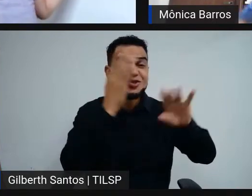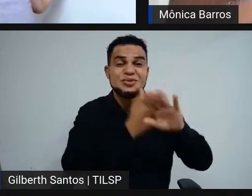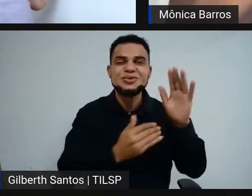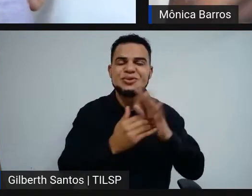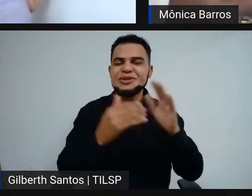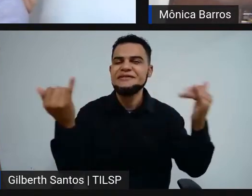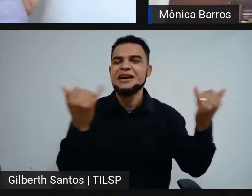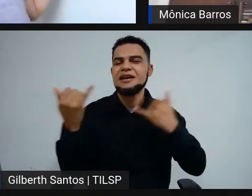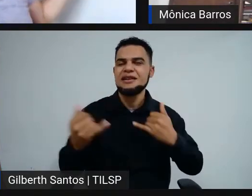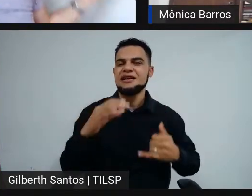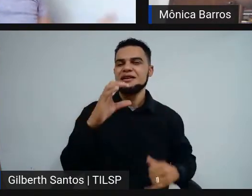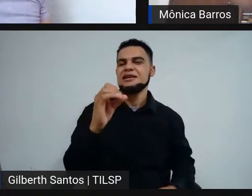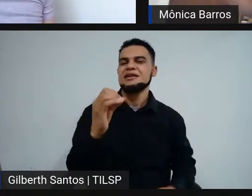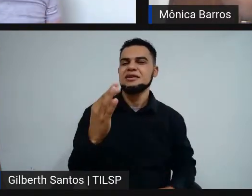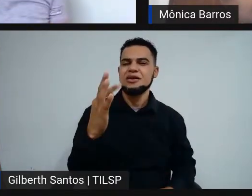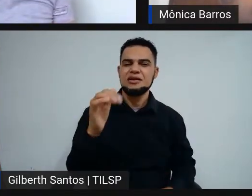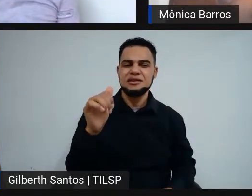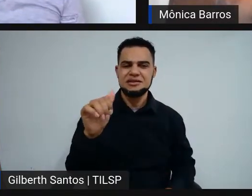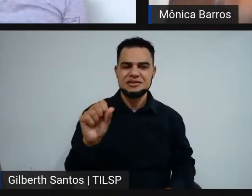fala para a gente um pouquinho disso.